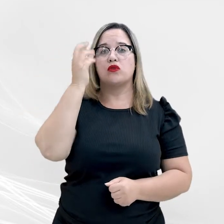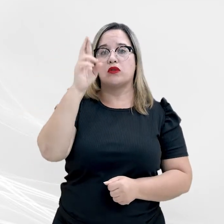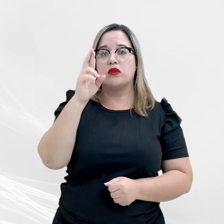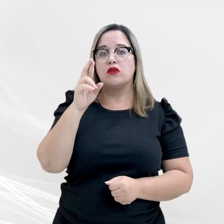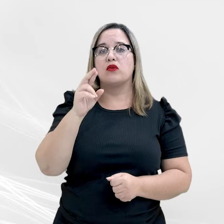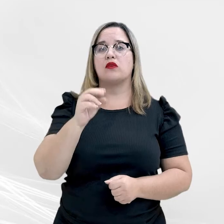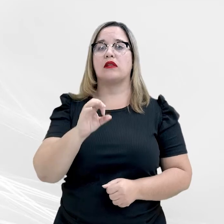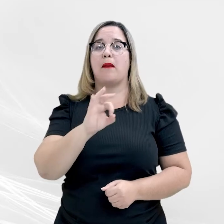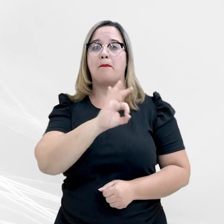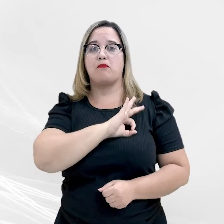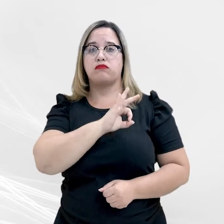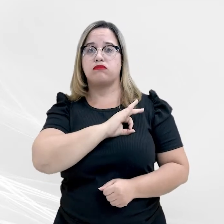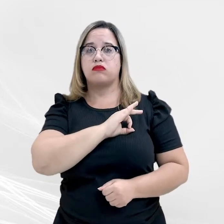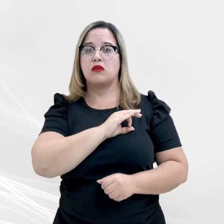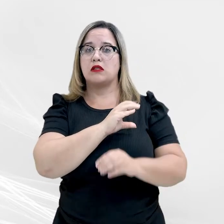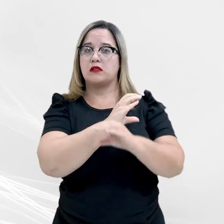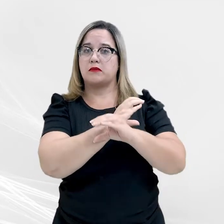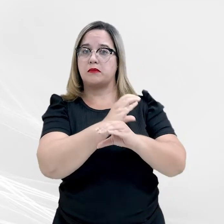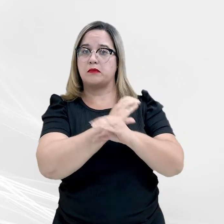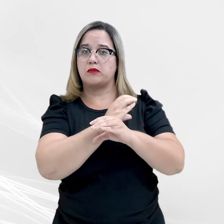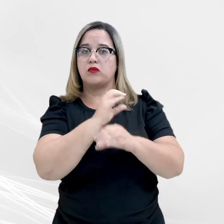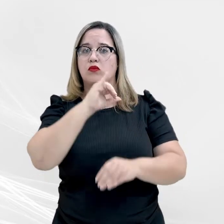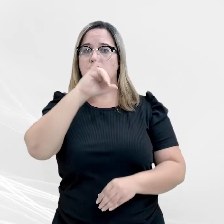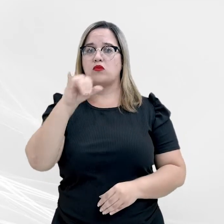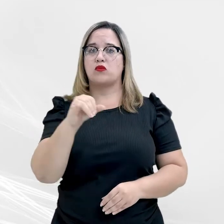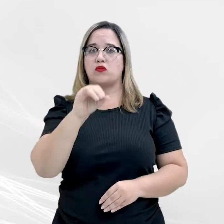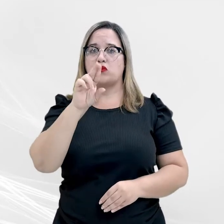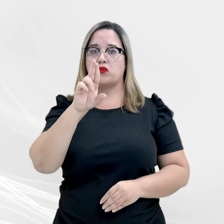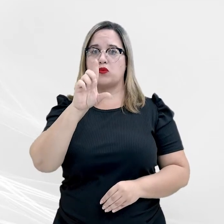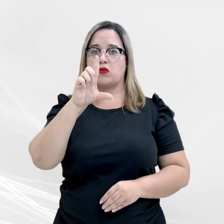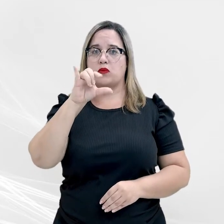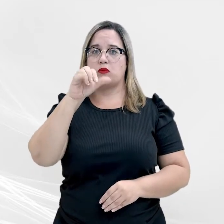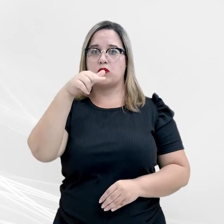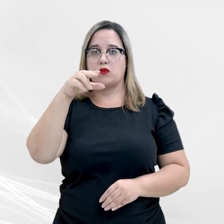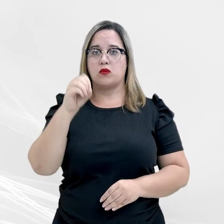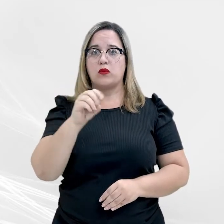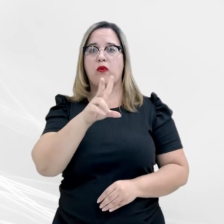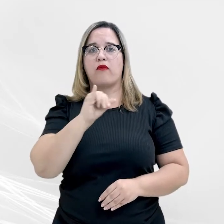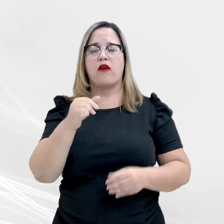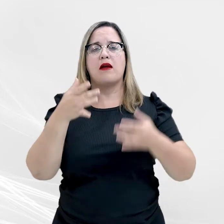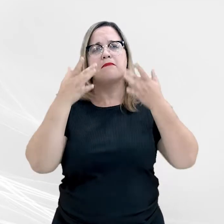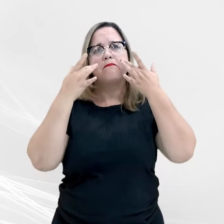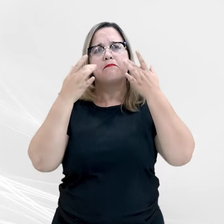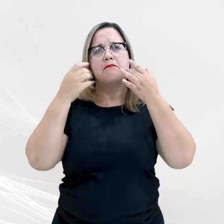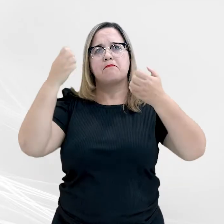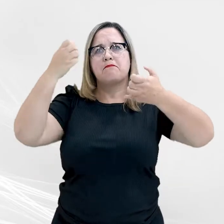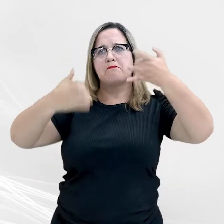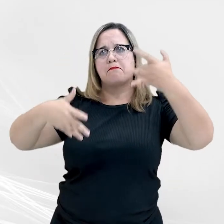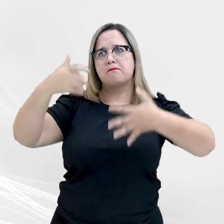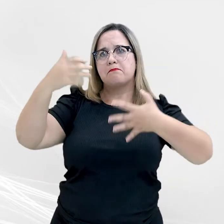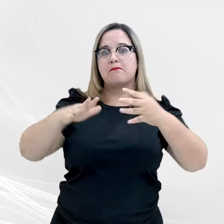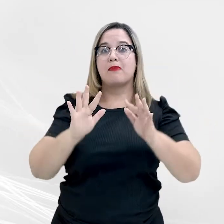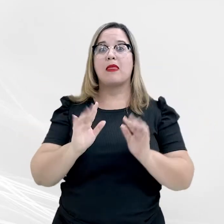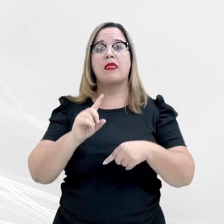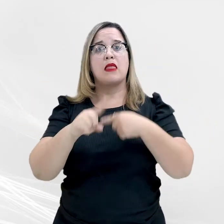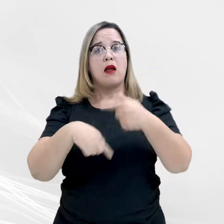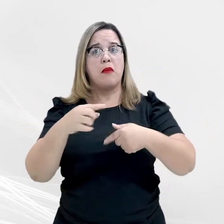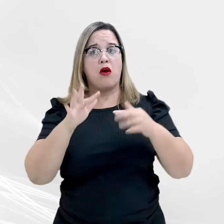Polícia Judiciária Civil, Juliano Silva de Carvalho, farão apresentações. Ao final, haverá espaço para